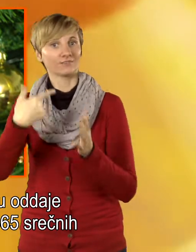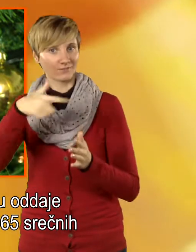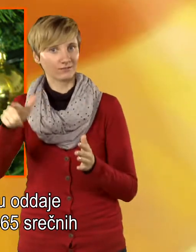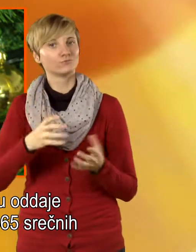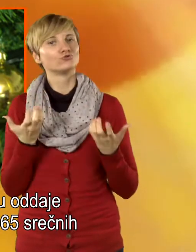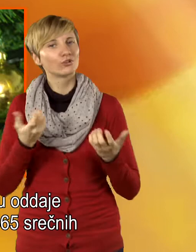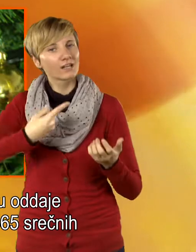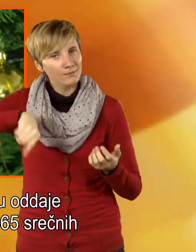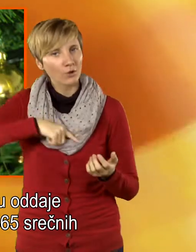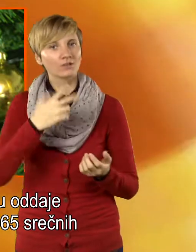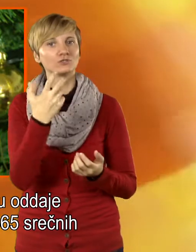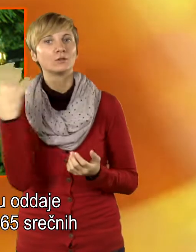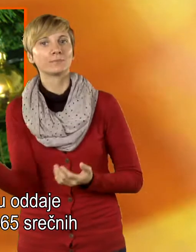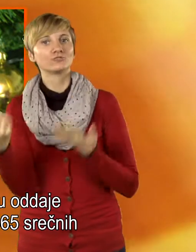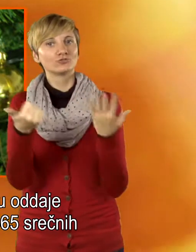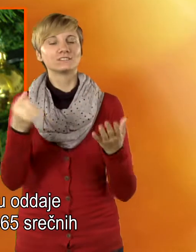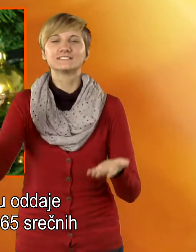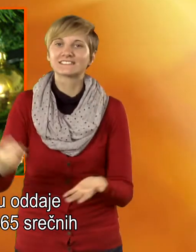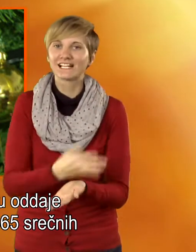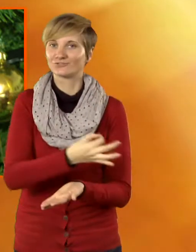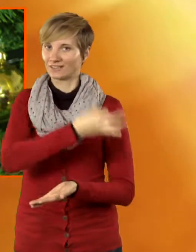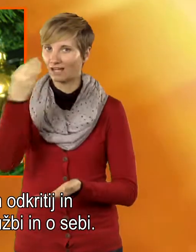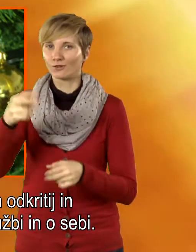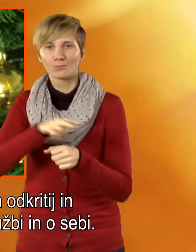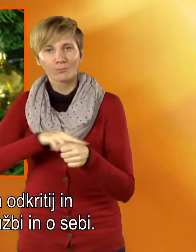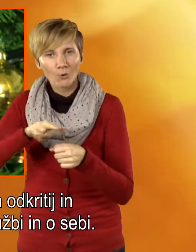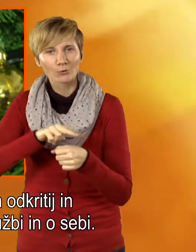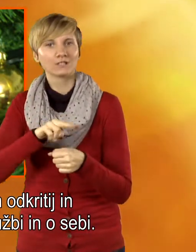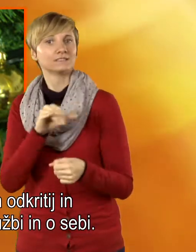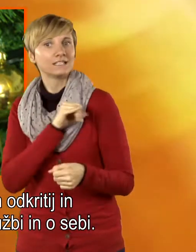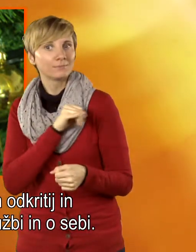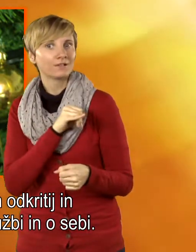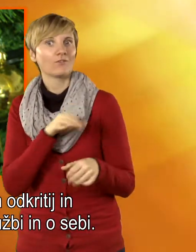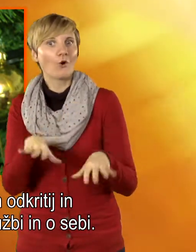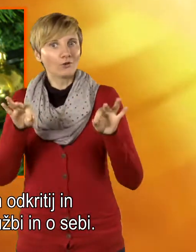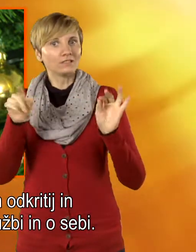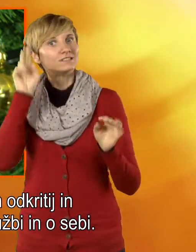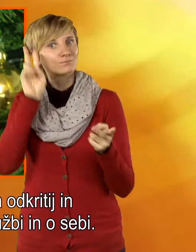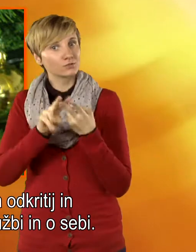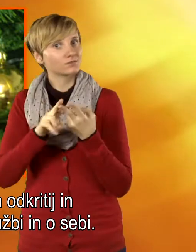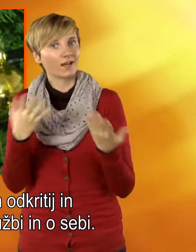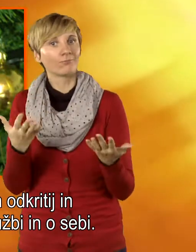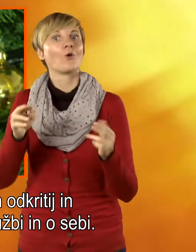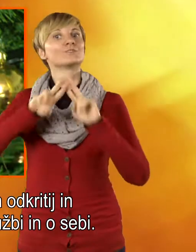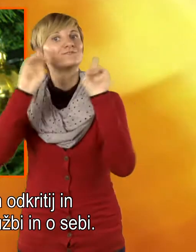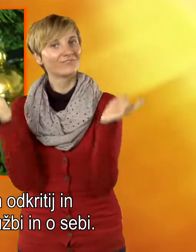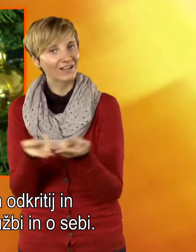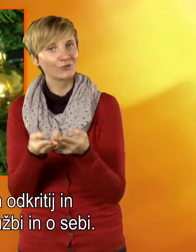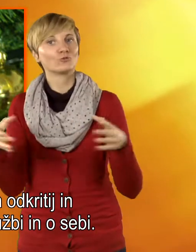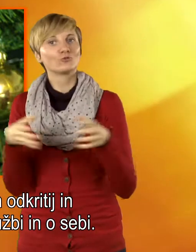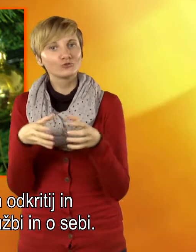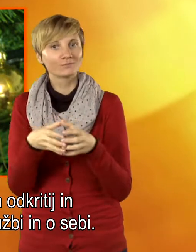želimo 365 srečnih dni polnih zanimivih odkriti in spoznan o svetu,